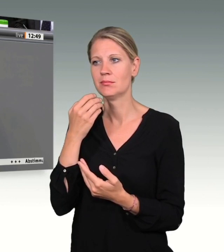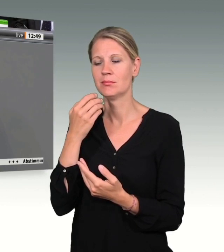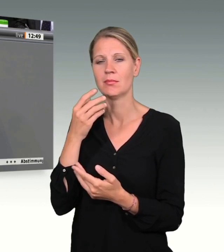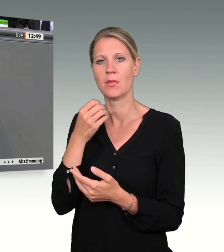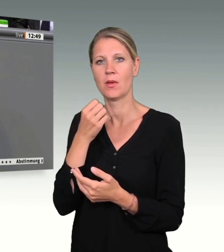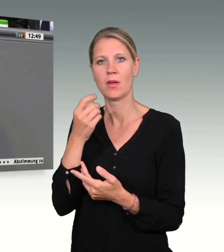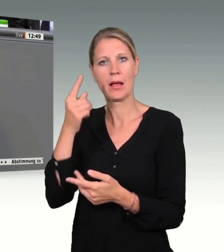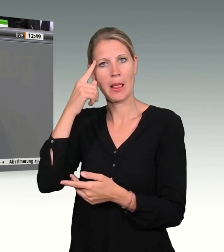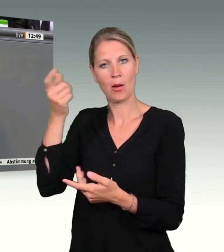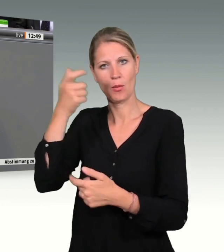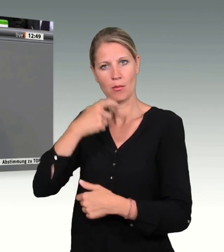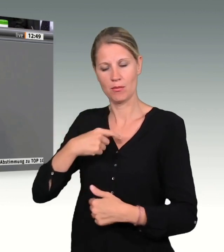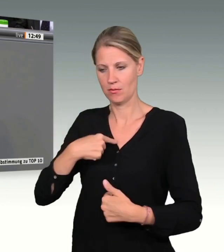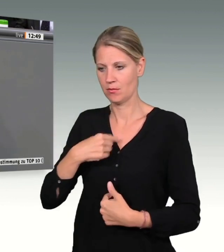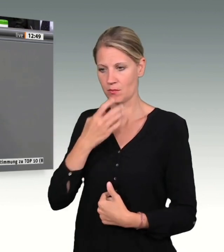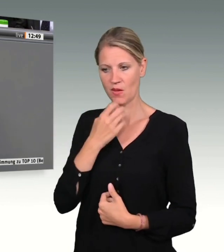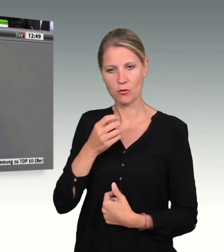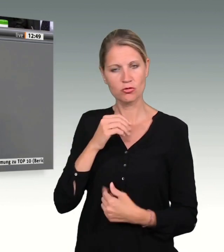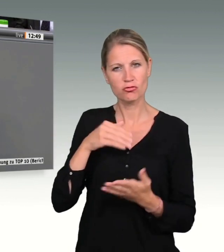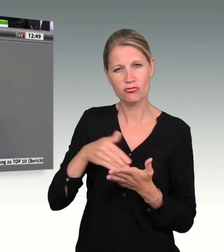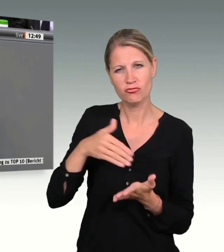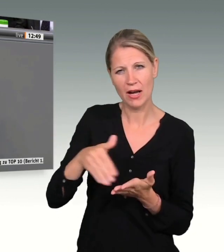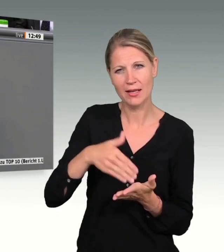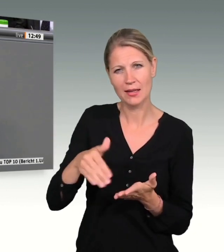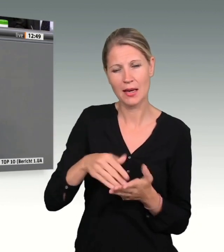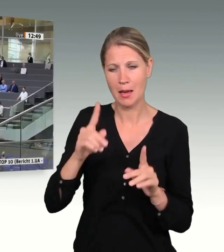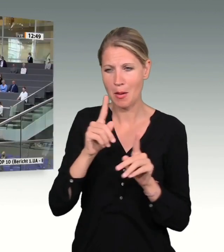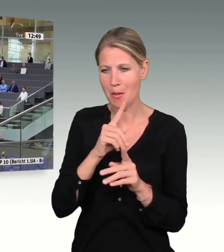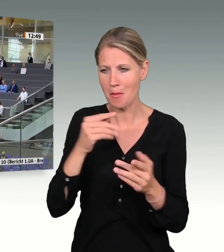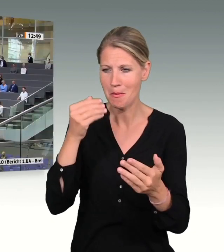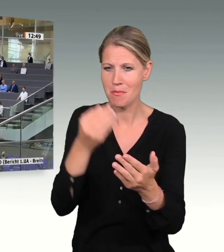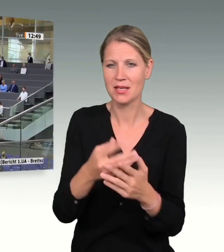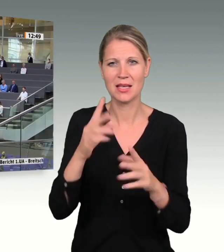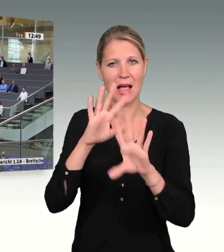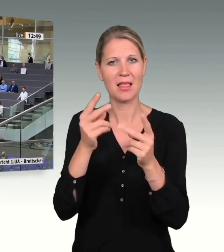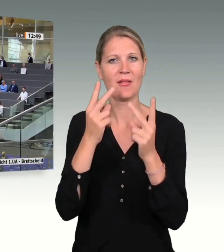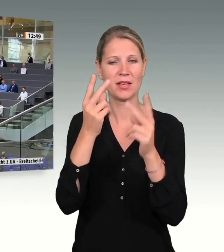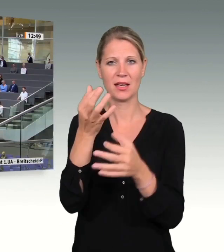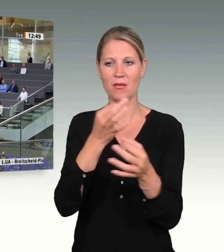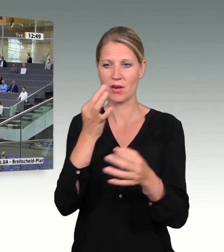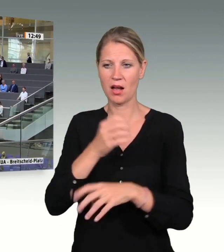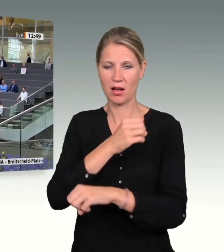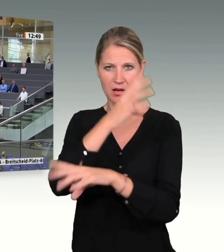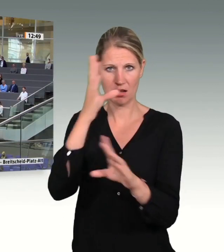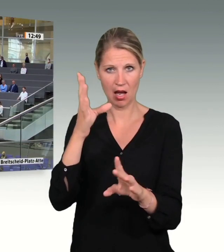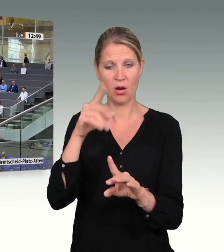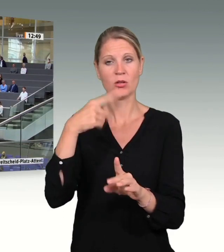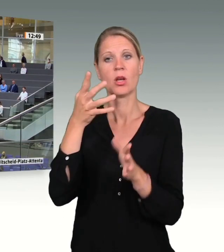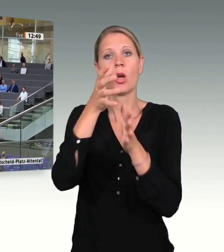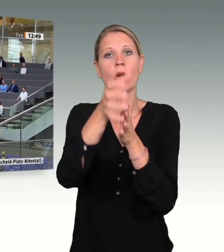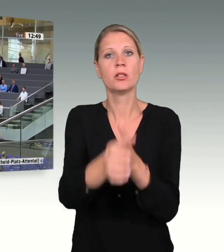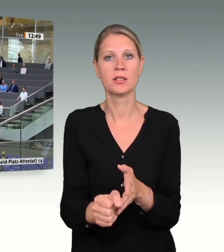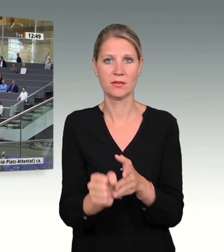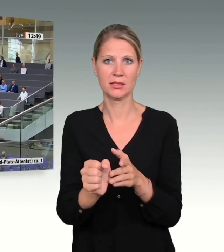bis wichtige Fragen geklärt und die entscheidenden Konsequenzen daraus gezogen wurden. Das Erste, was uns